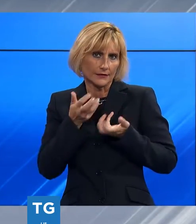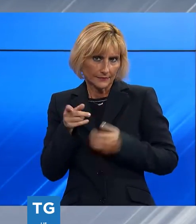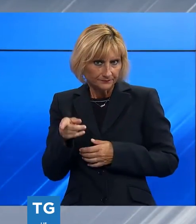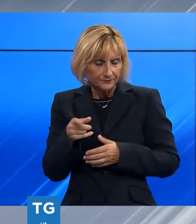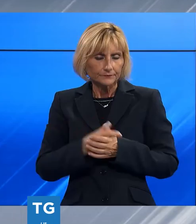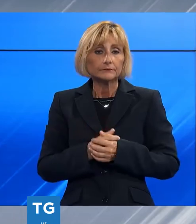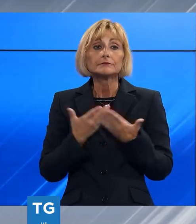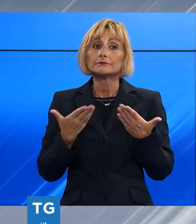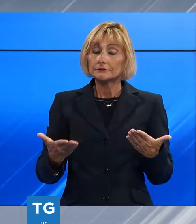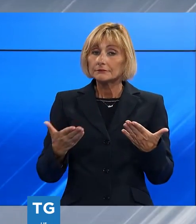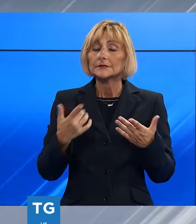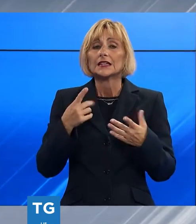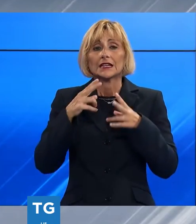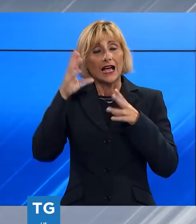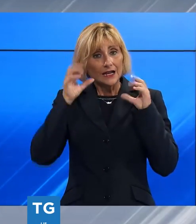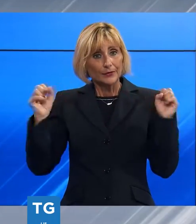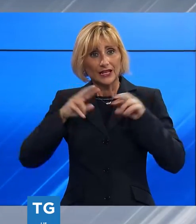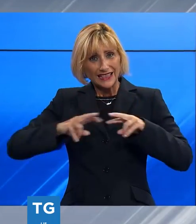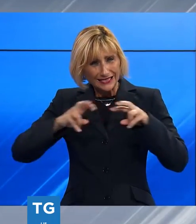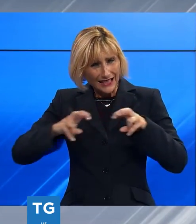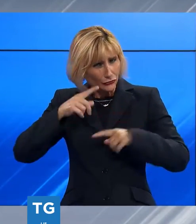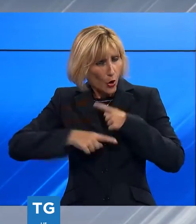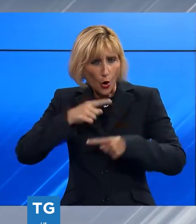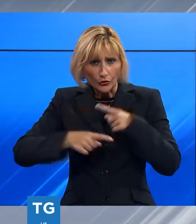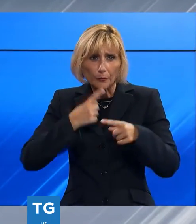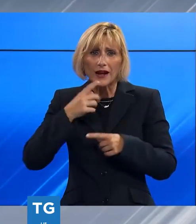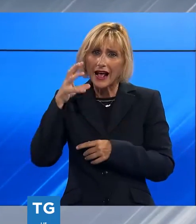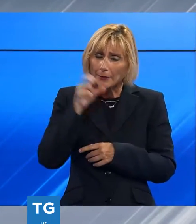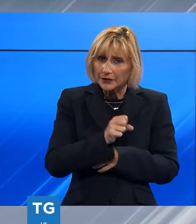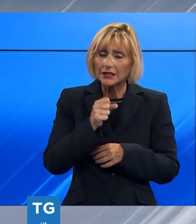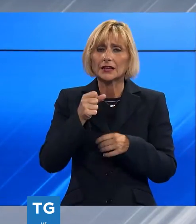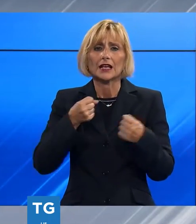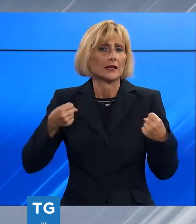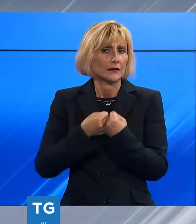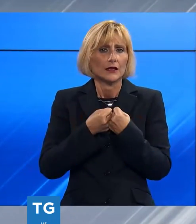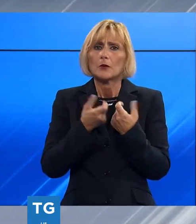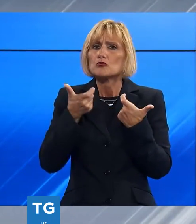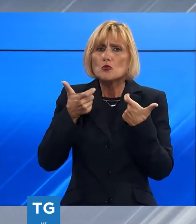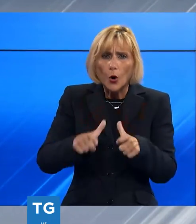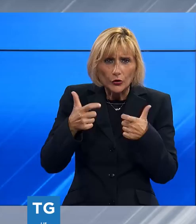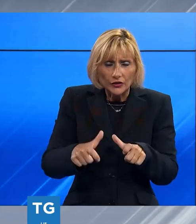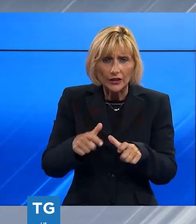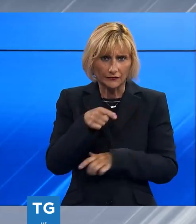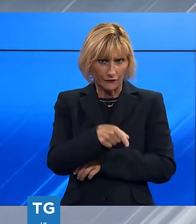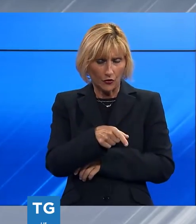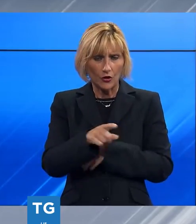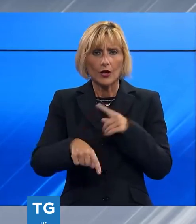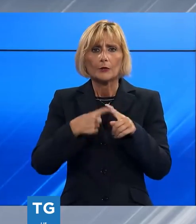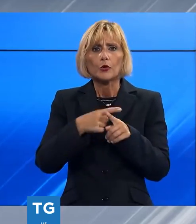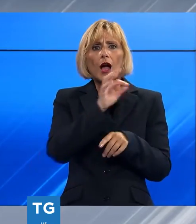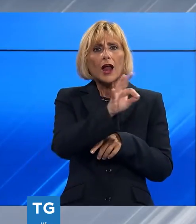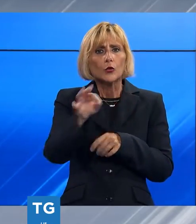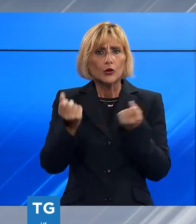capire le cause dello schianto che ha provocato l'incendio dell'auto e la morte della donna. Al vaglio le testimonianze degli